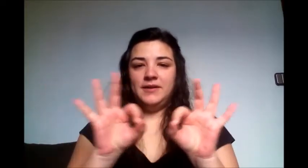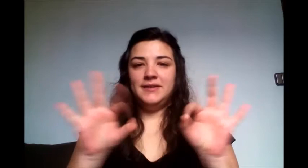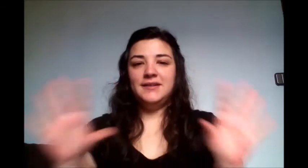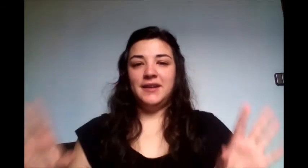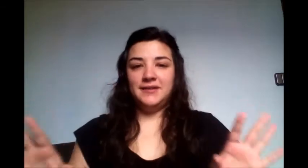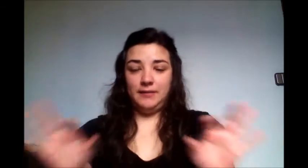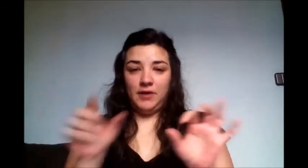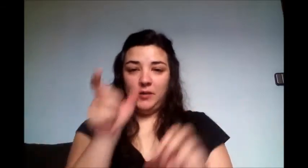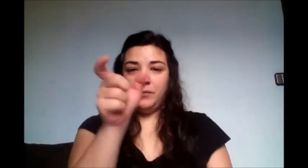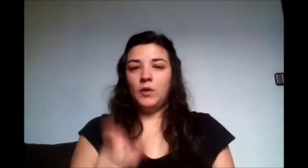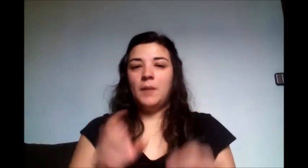Sensible.